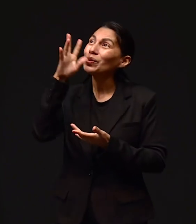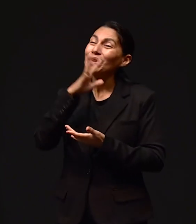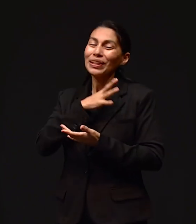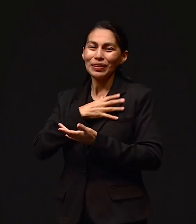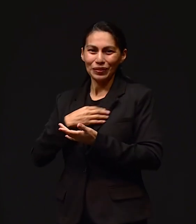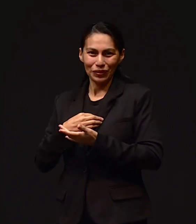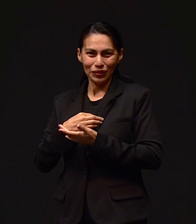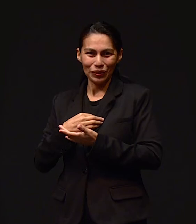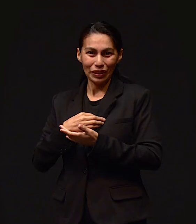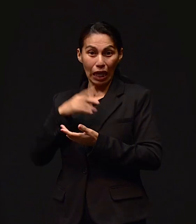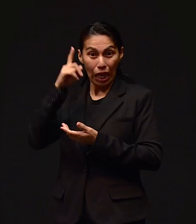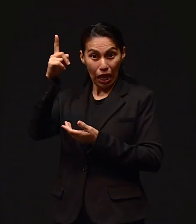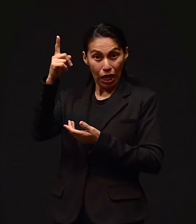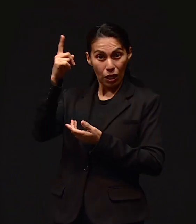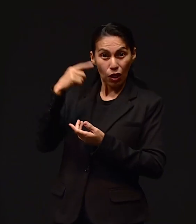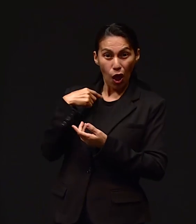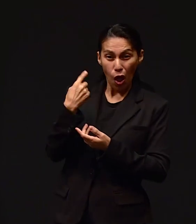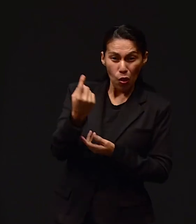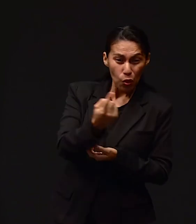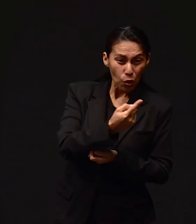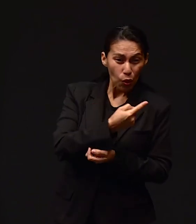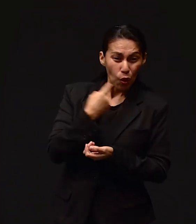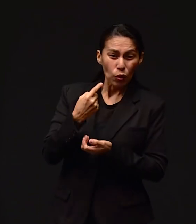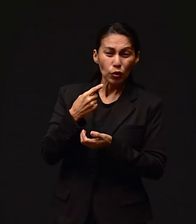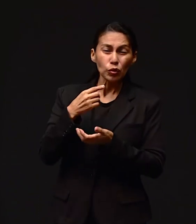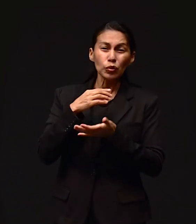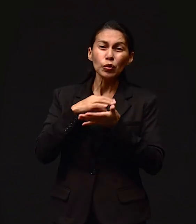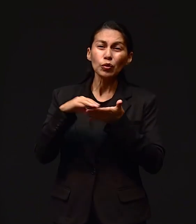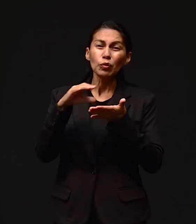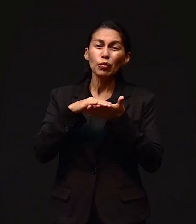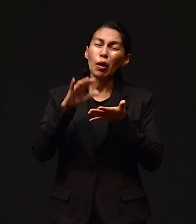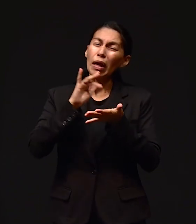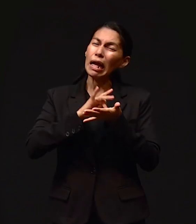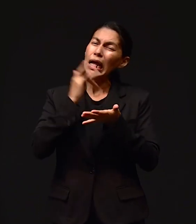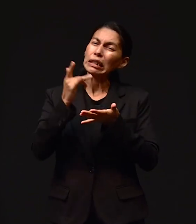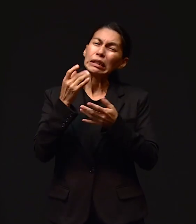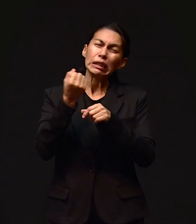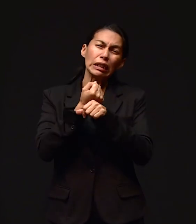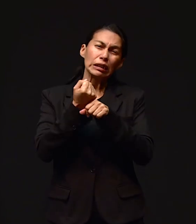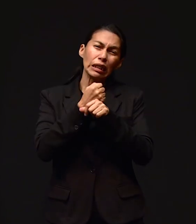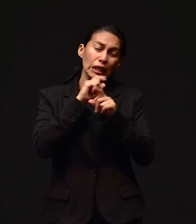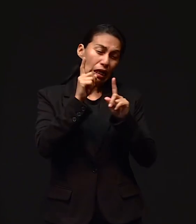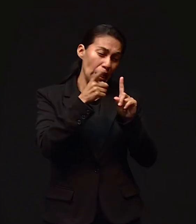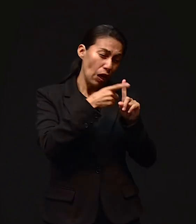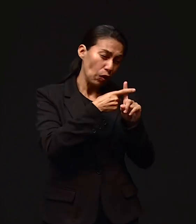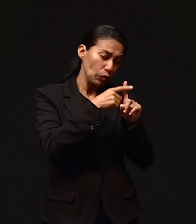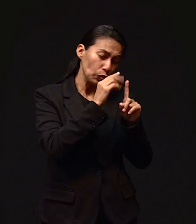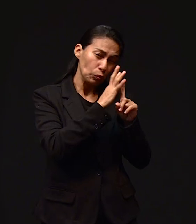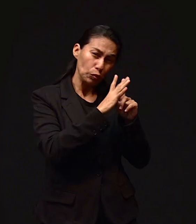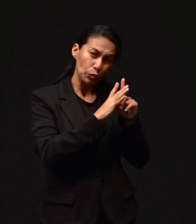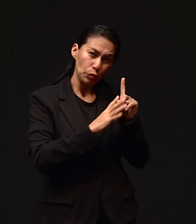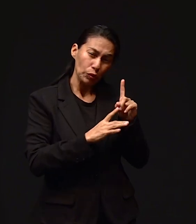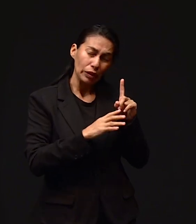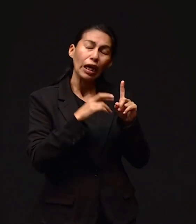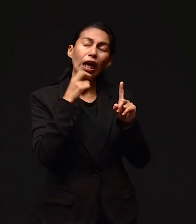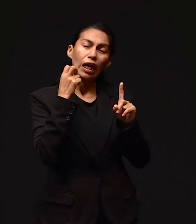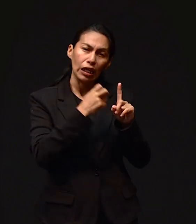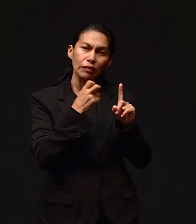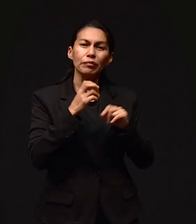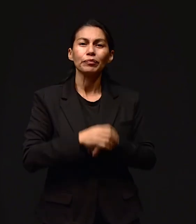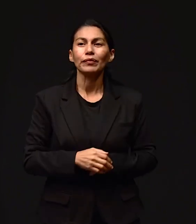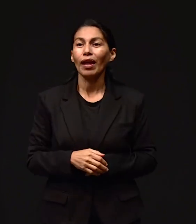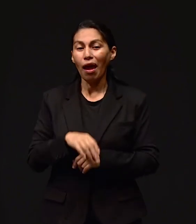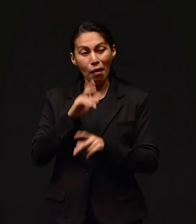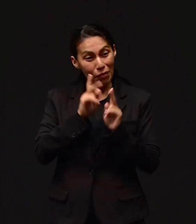familia, hemos sido comprados con la sangre preciosa de Jesús. Así es. Así que invocamos al mismo Dios tuyo, pero